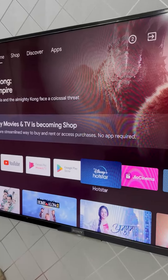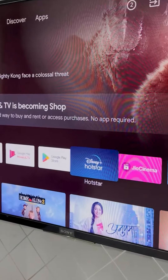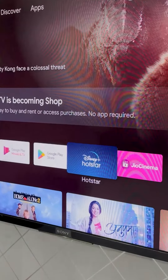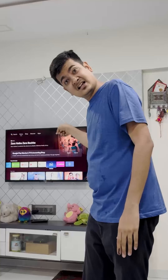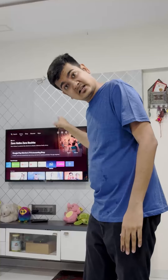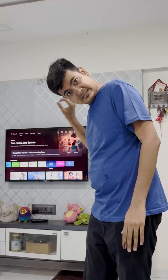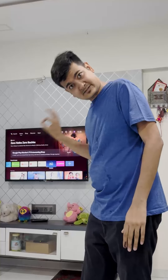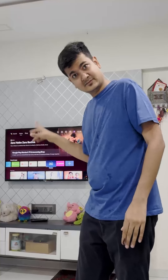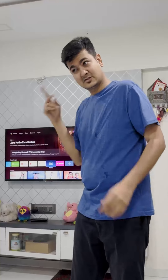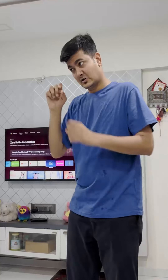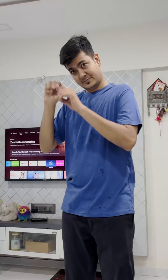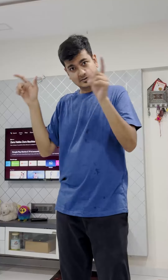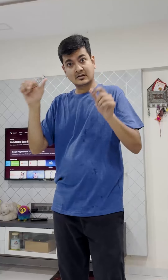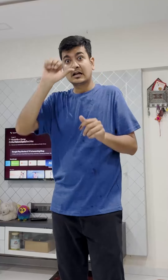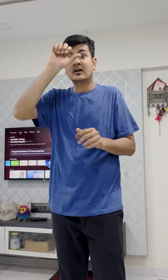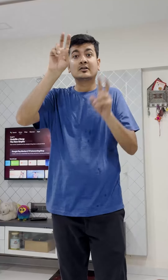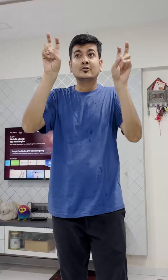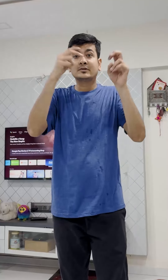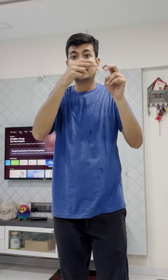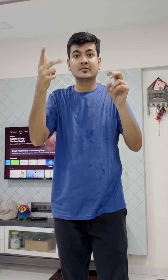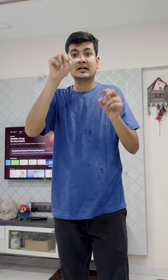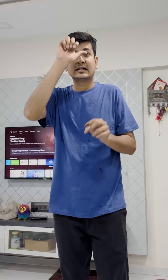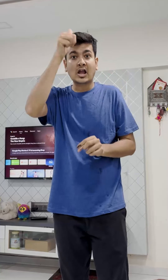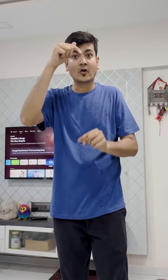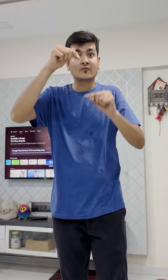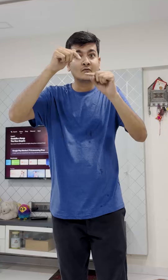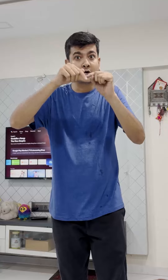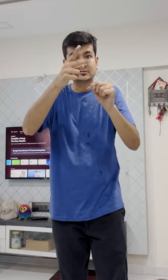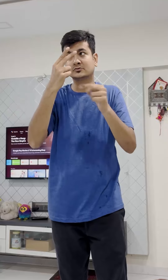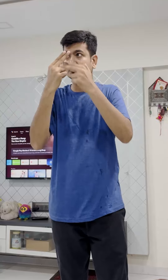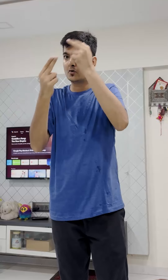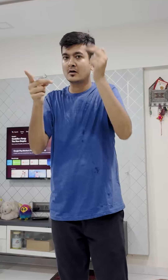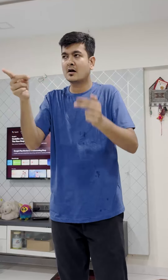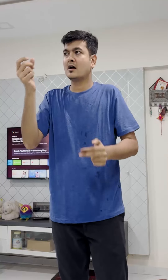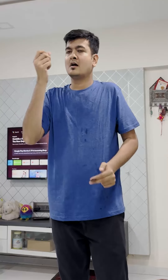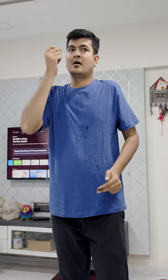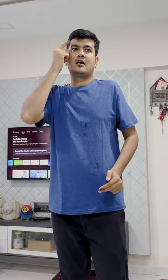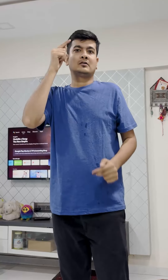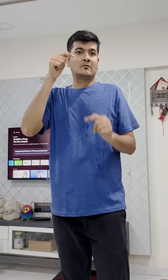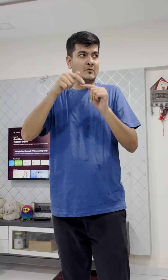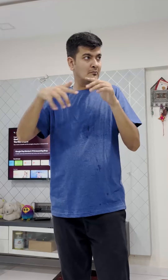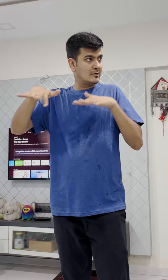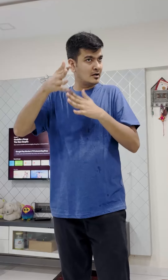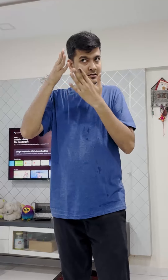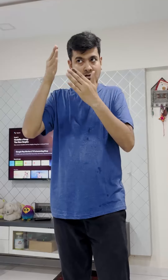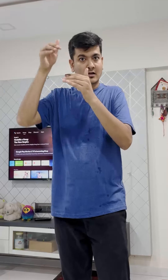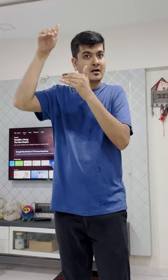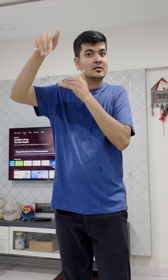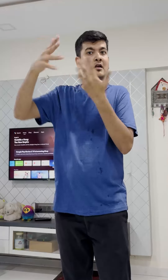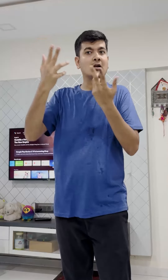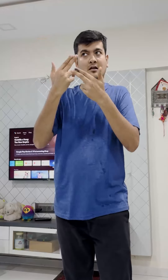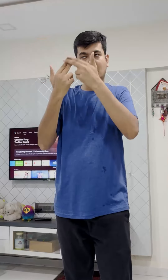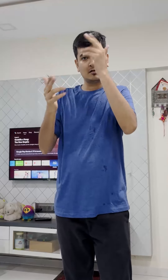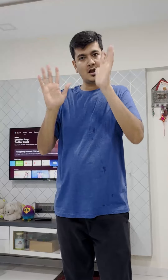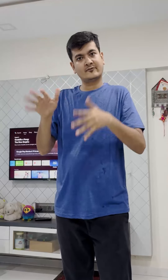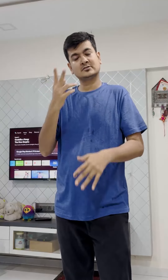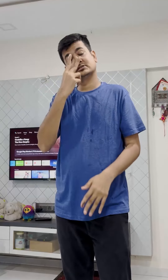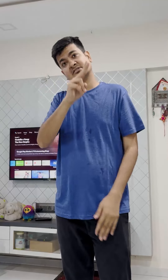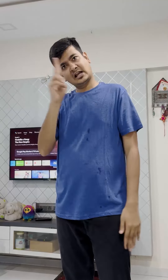हाँ ये ये क्लिक कर और देख इंडिया वोट्स वो देखेगा ना फिर तेरे को पता चलेगे कि कितना planning करते है